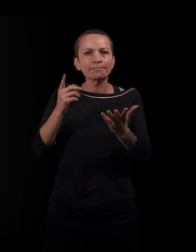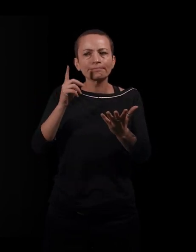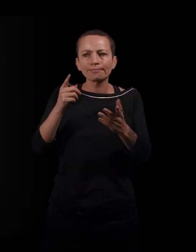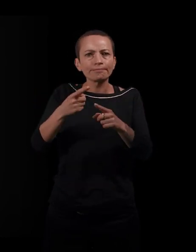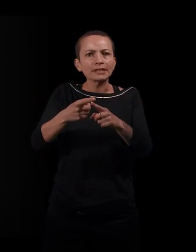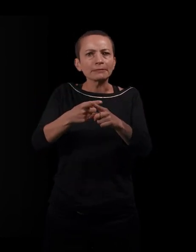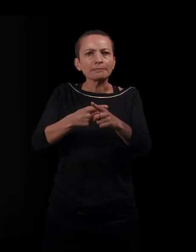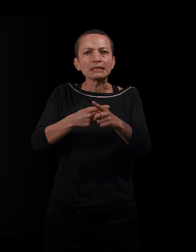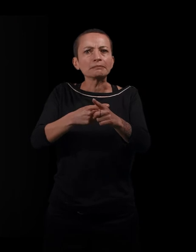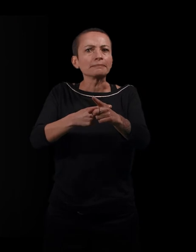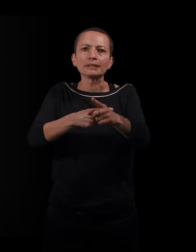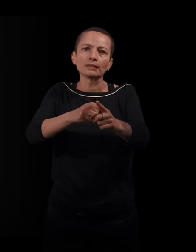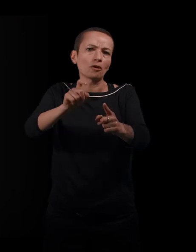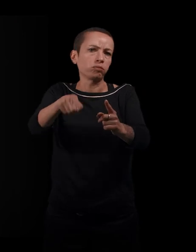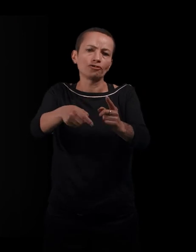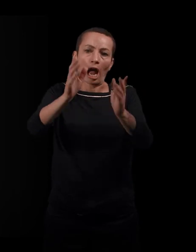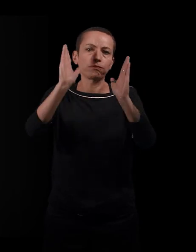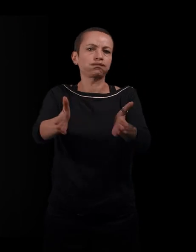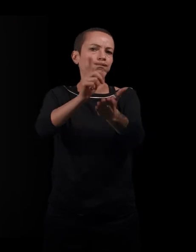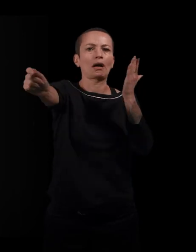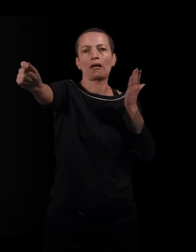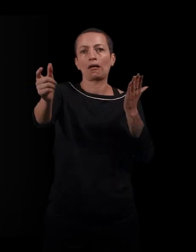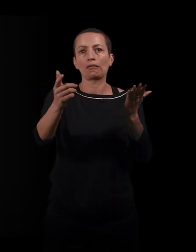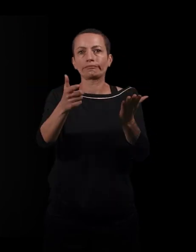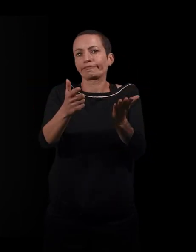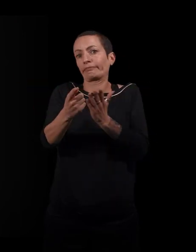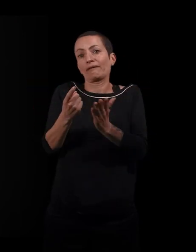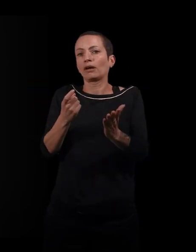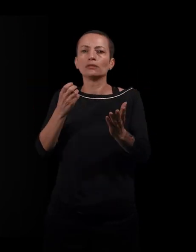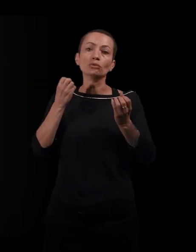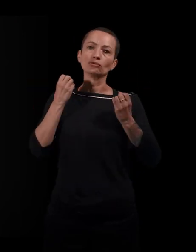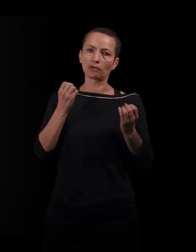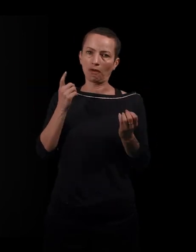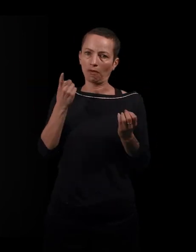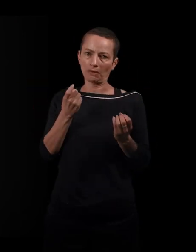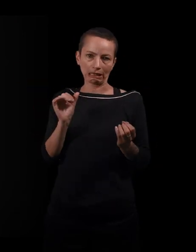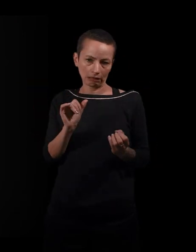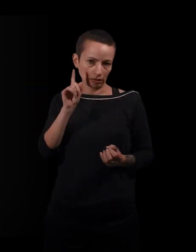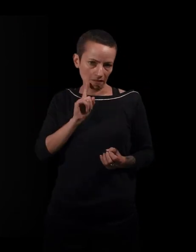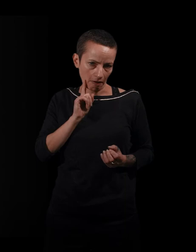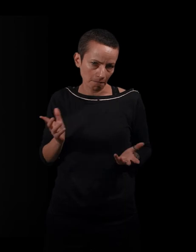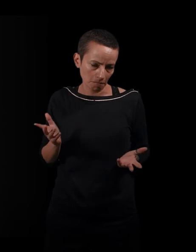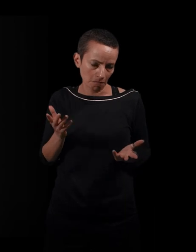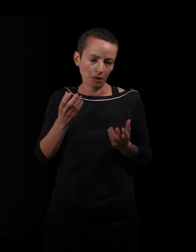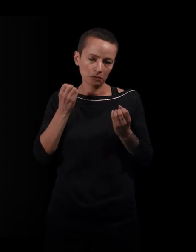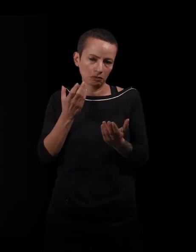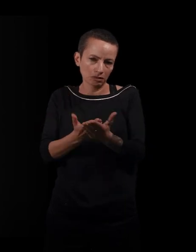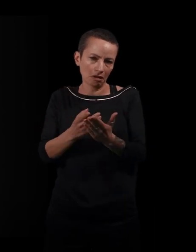inexorable et cette décision qui, finalement, est à'initiative, quand même, en grande partie des femmes, ce qui est souvent le cas, en fait, dans les histoires migratoires, même s'il y a toujours du